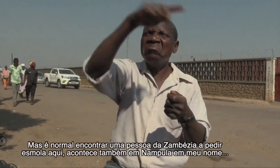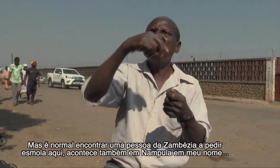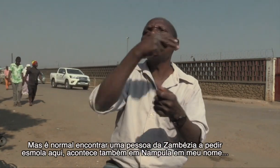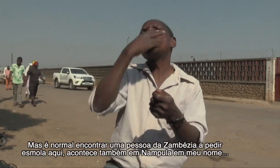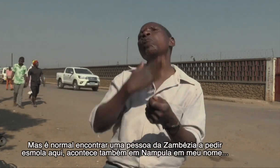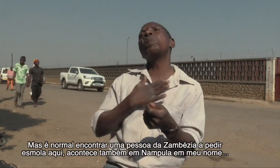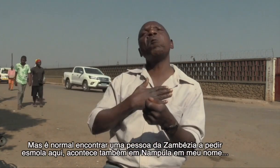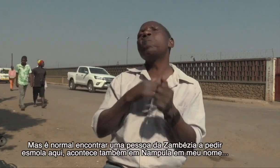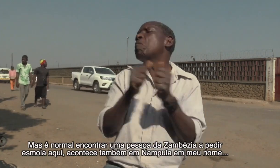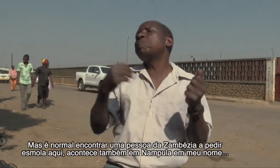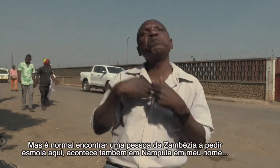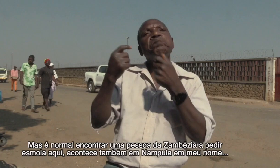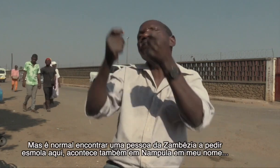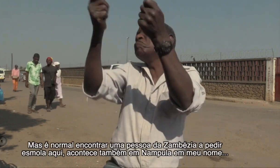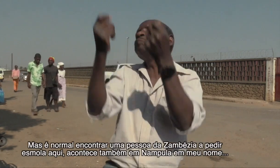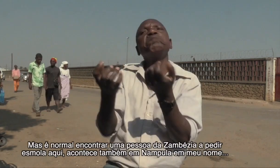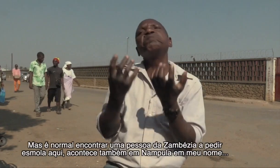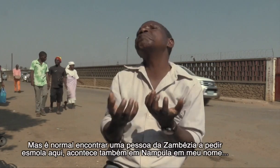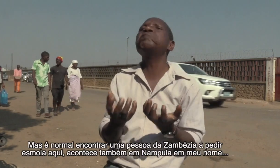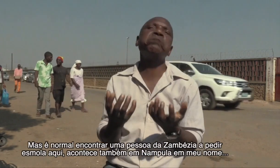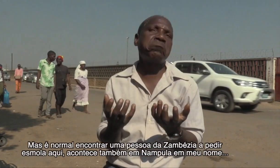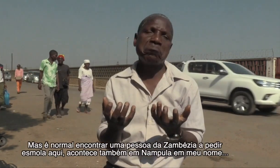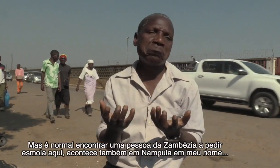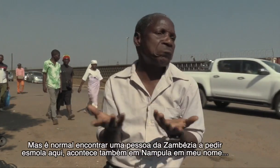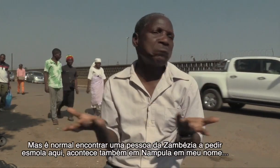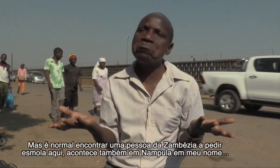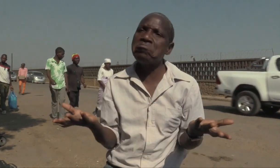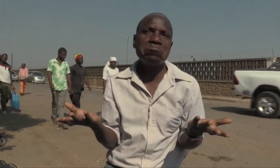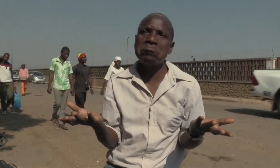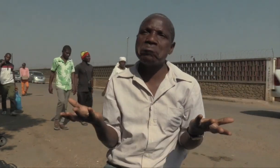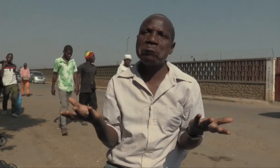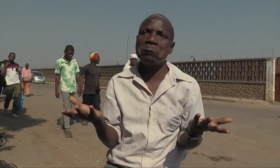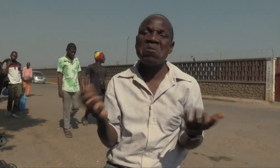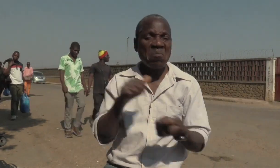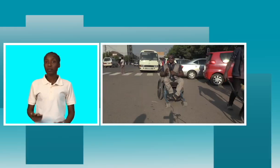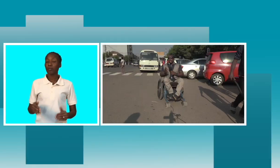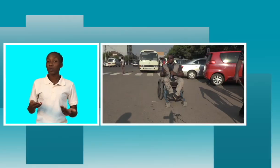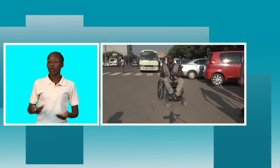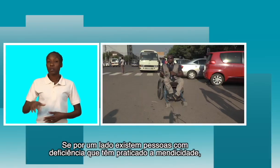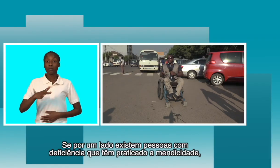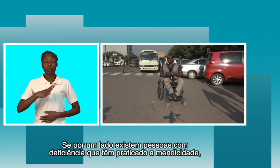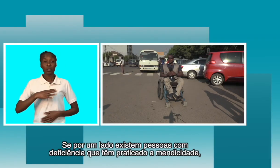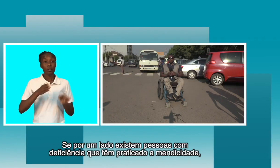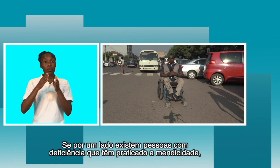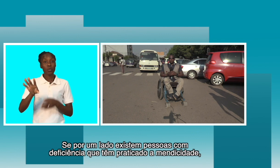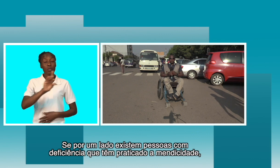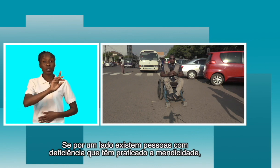na Ampula. Isto é em meu nome. Mas, eu não mandei ninguém para esses vídeos. Enquanto existem pessoas com